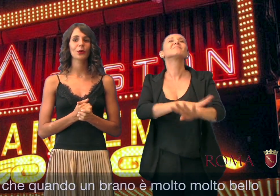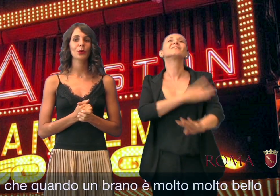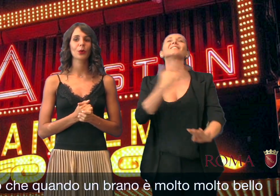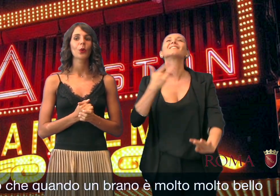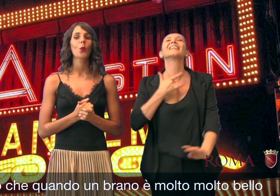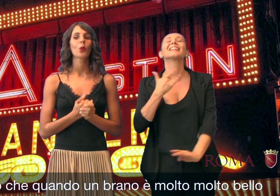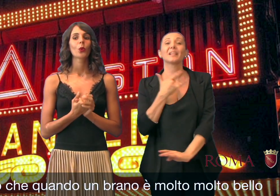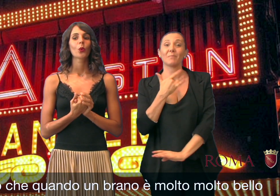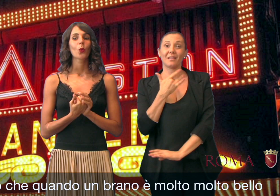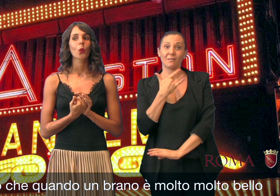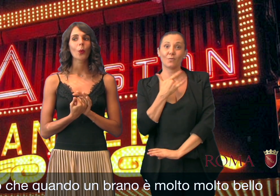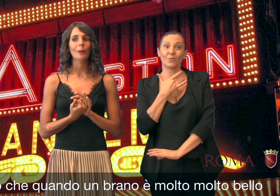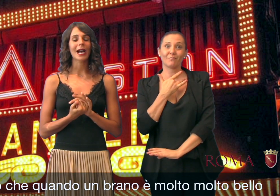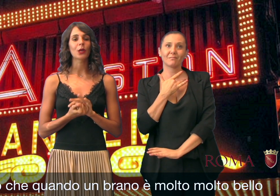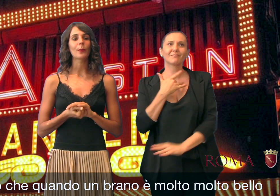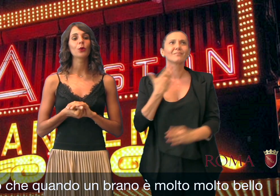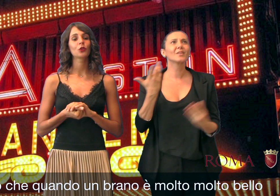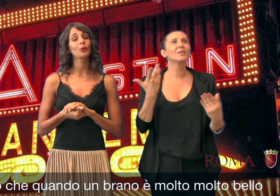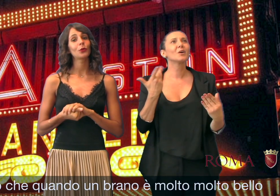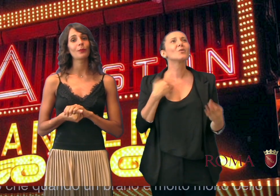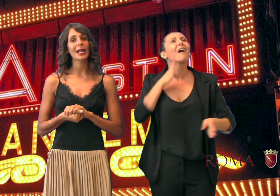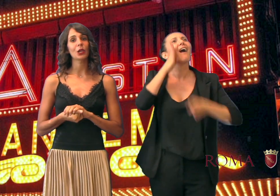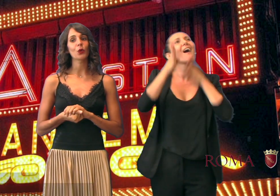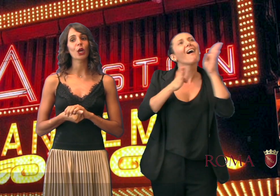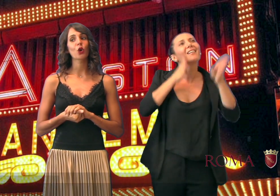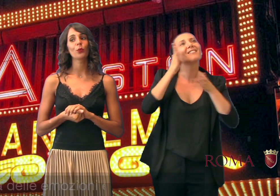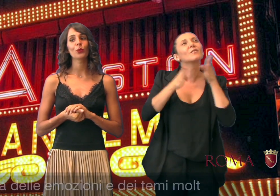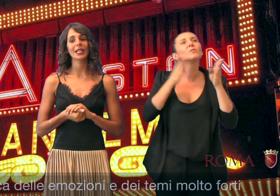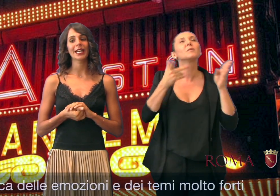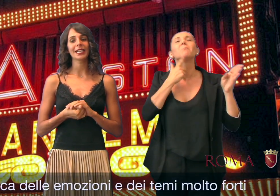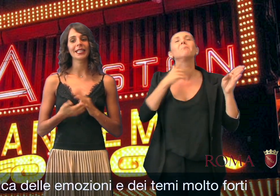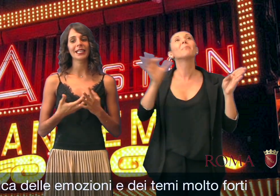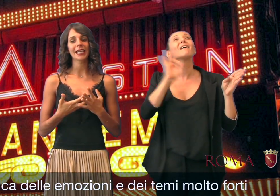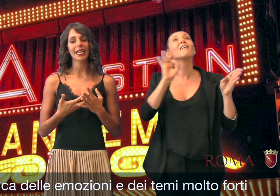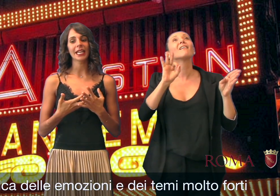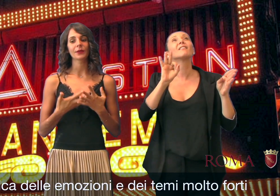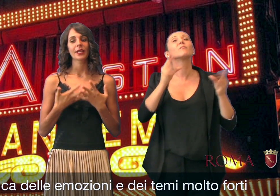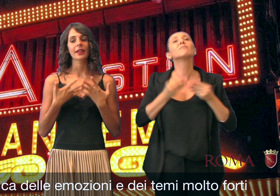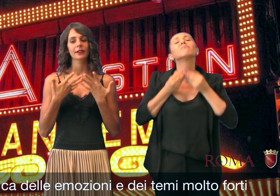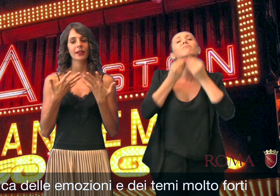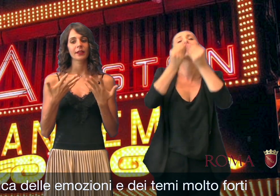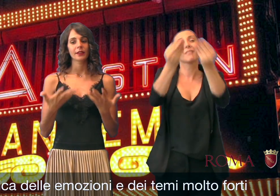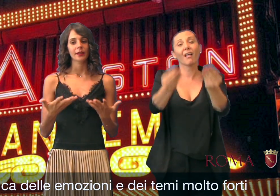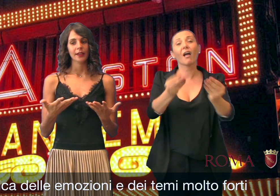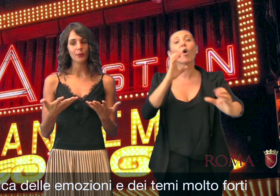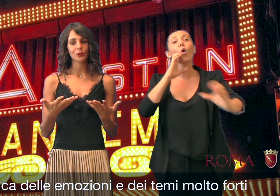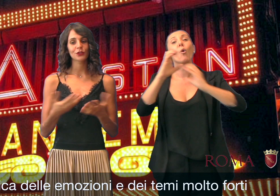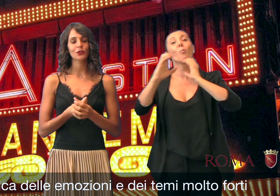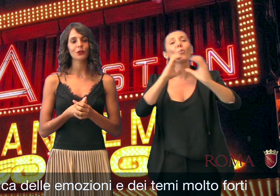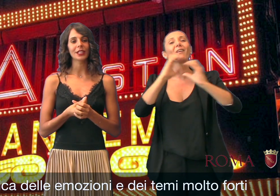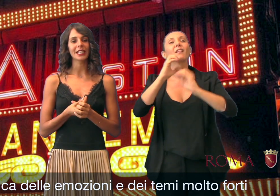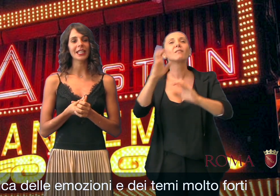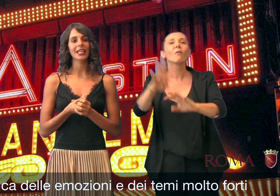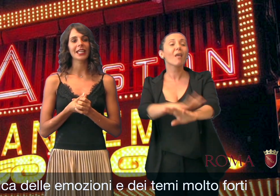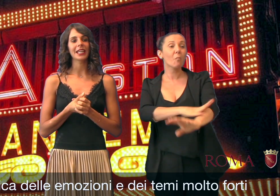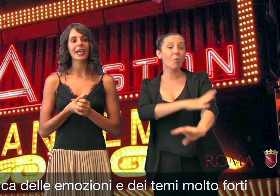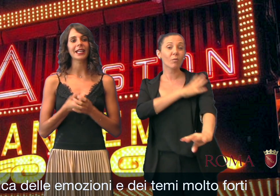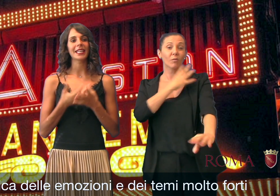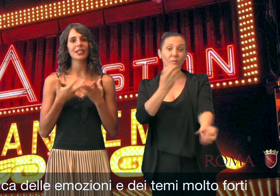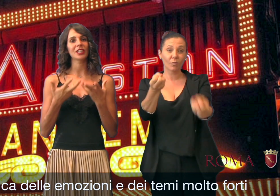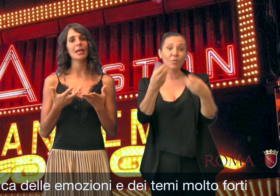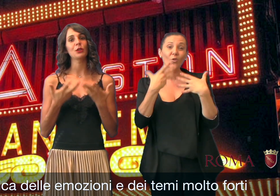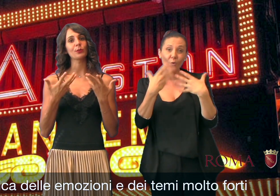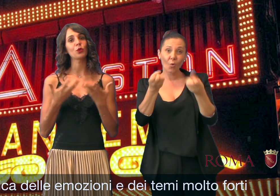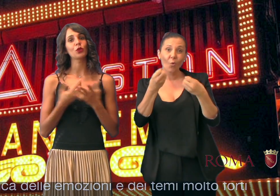che quando un brano è molto molto bello e comunica delle emozioni e